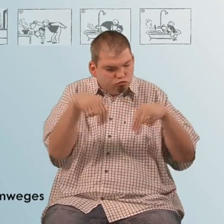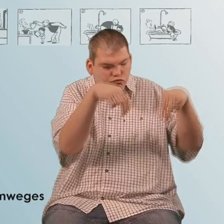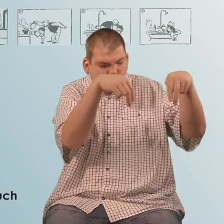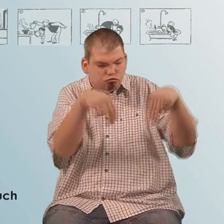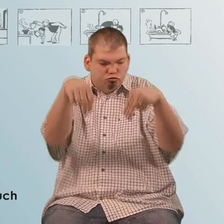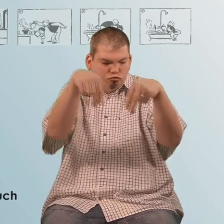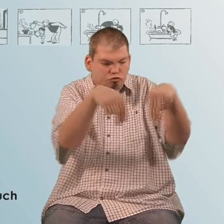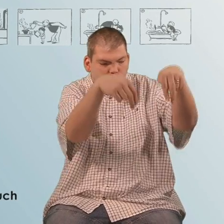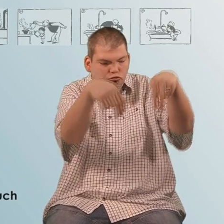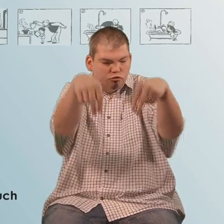gebannt in das Buch.